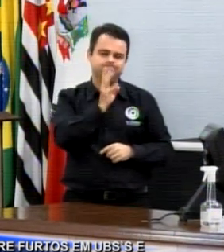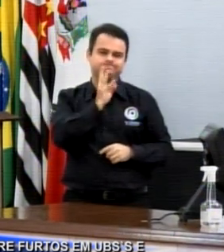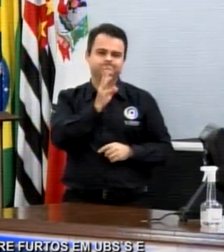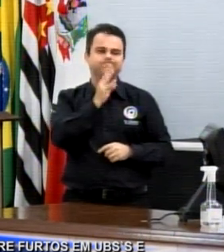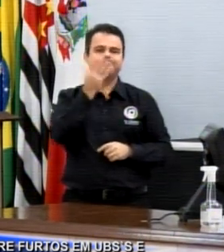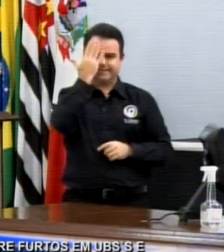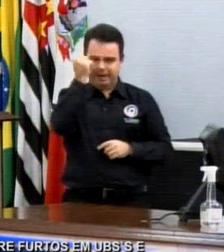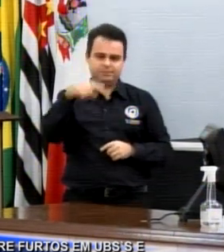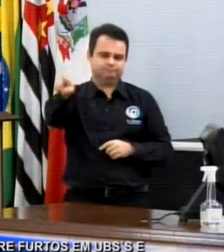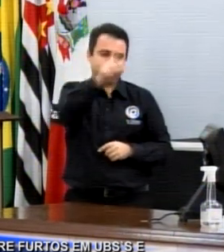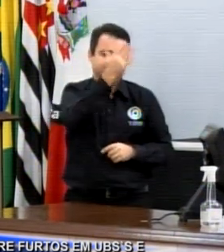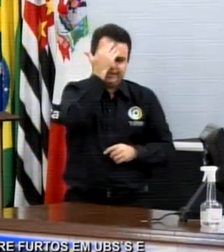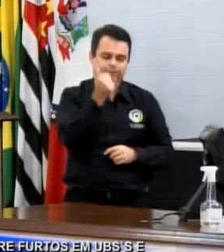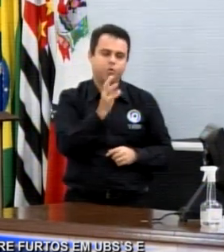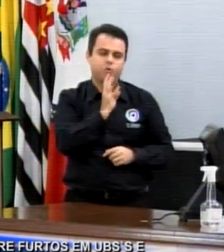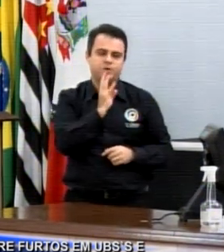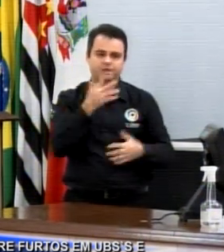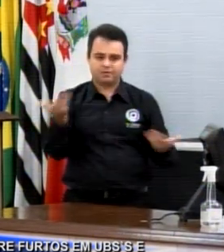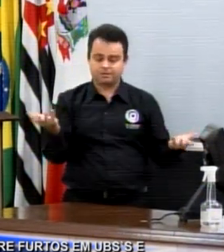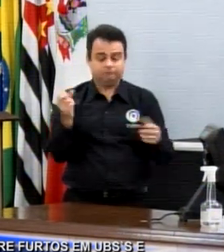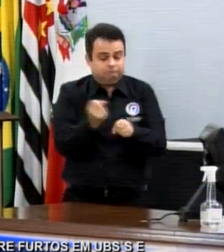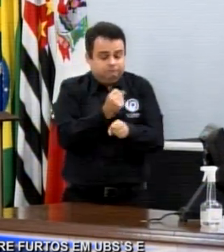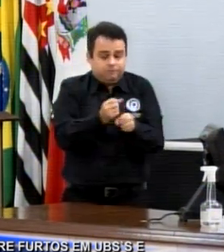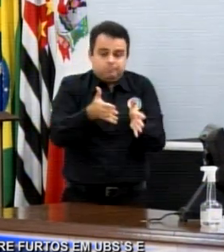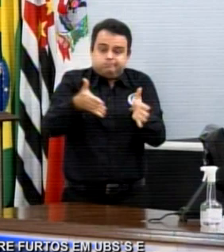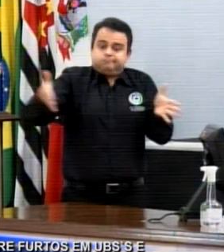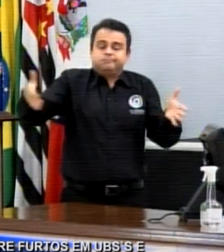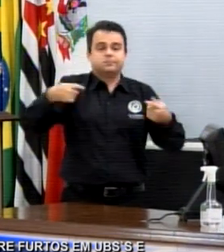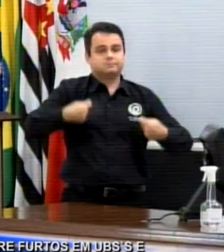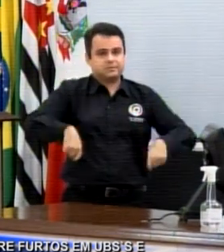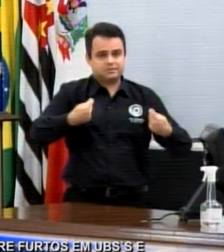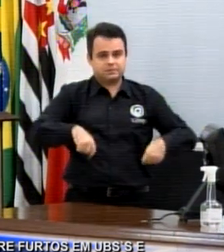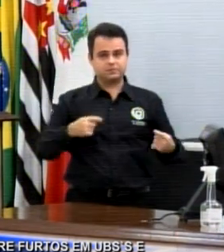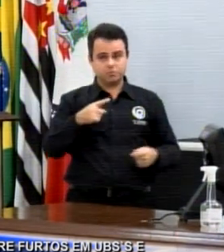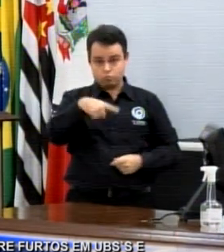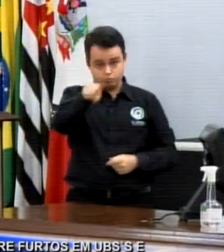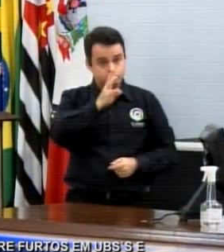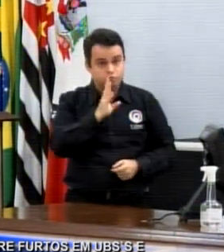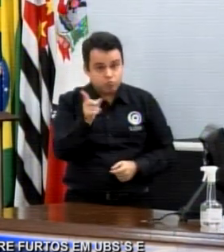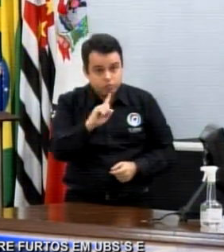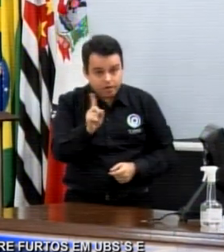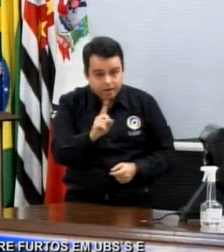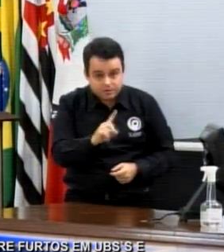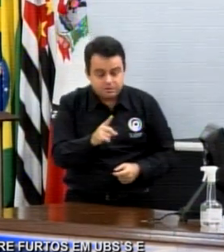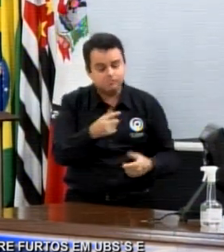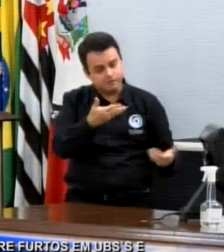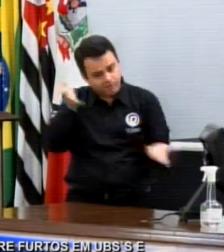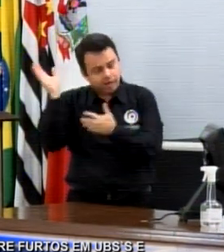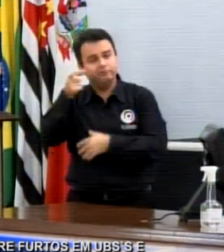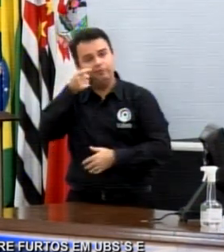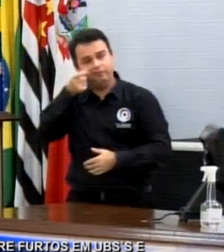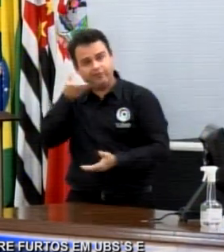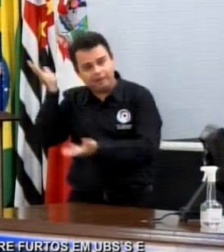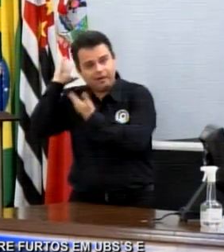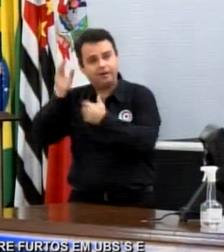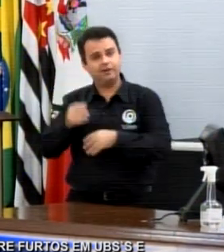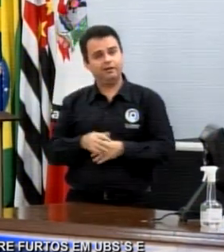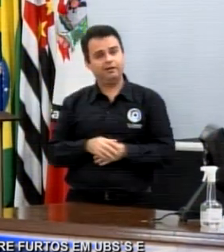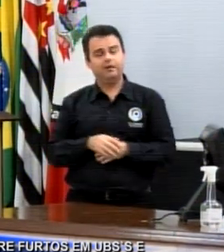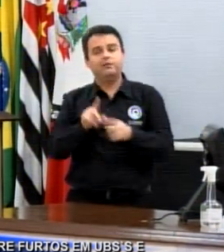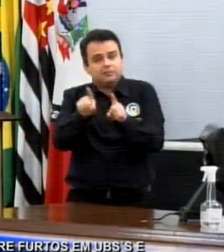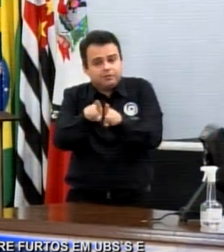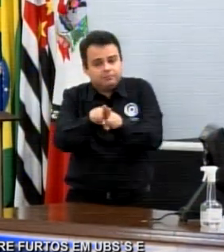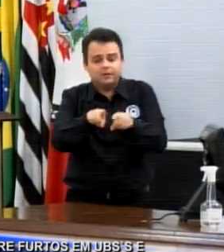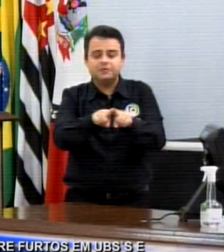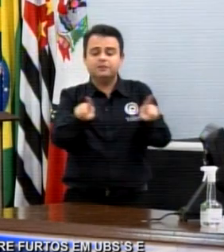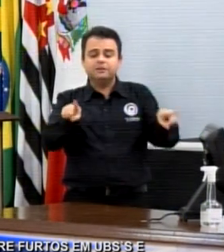sabe o o vereador faça, eu convido aquelas pessoas que tenham alguma dúvida de alguém que trabalha, de frequentar os gabinetes de Cabo